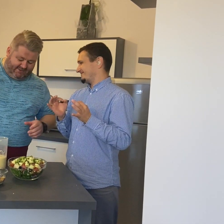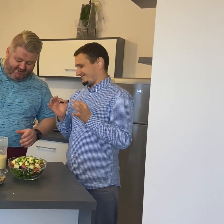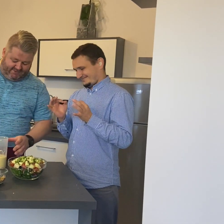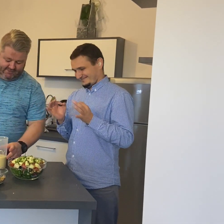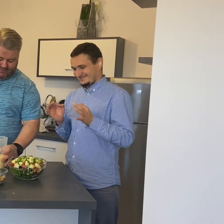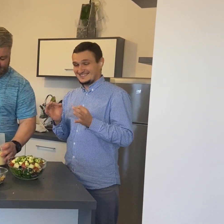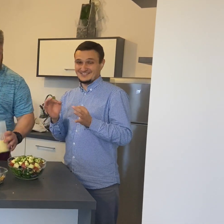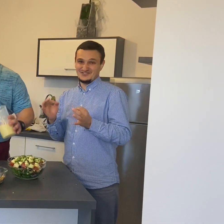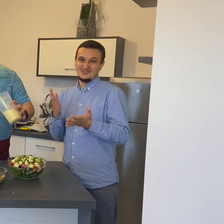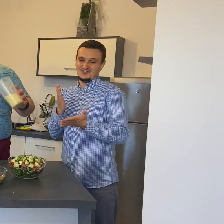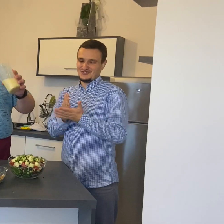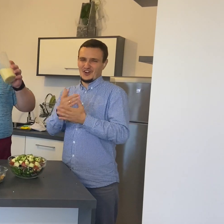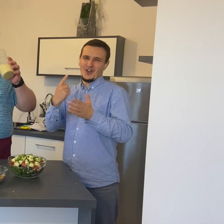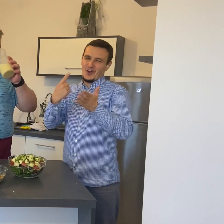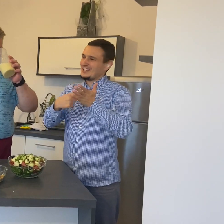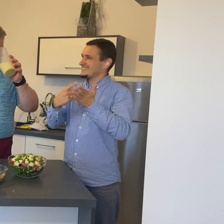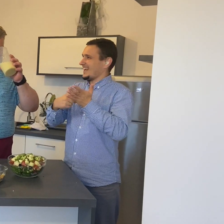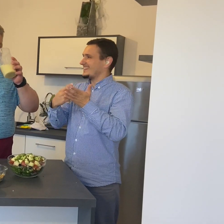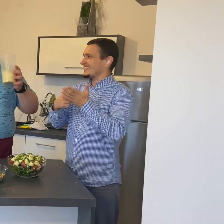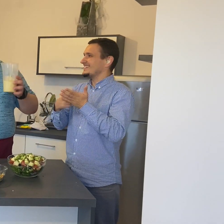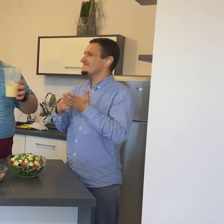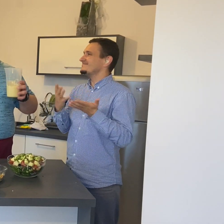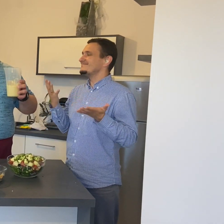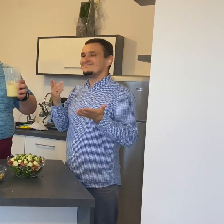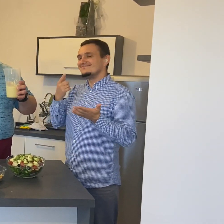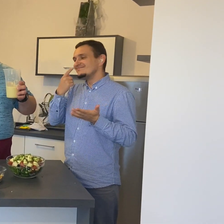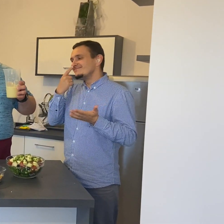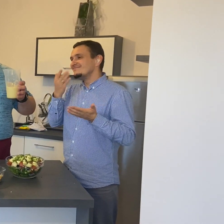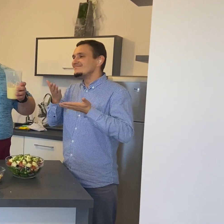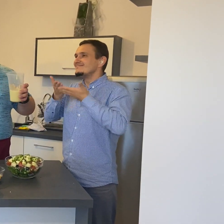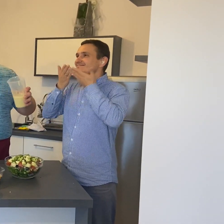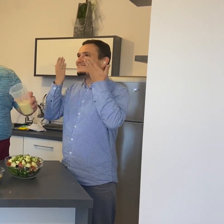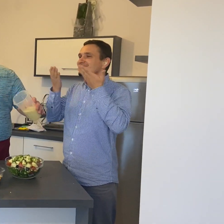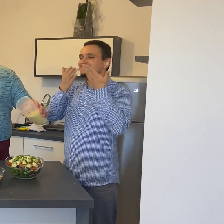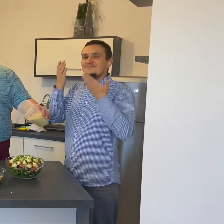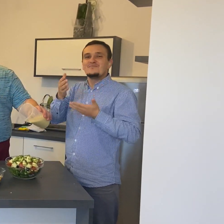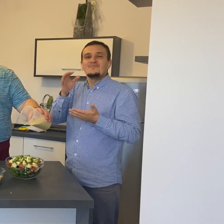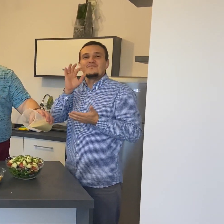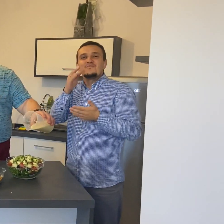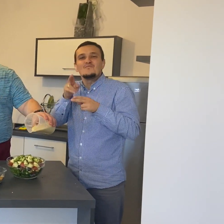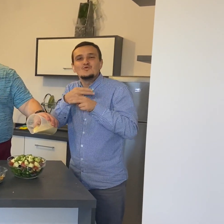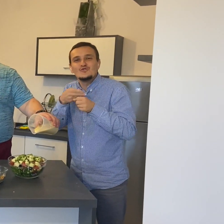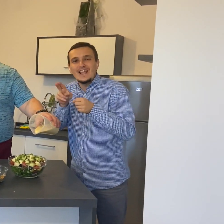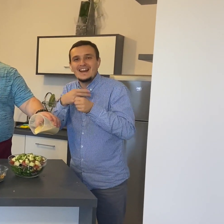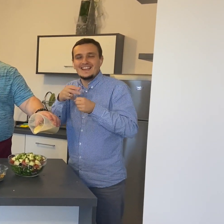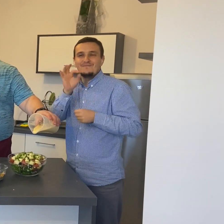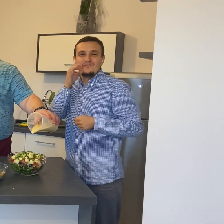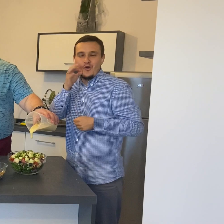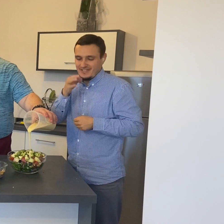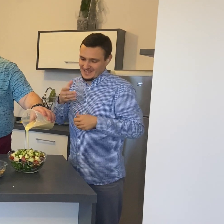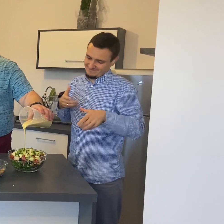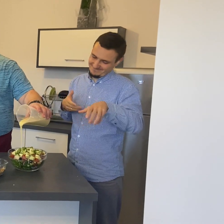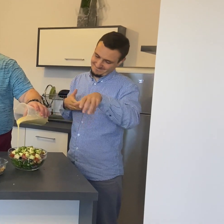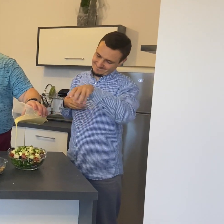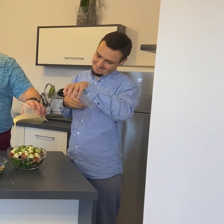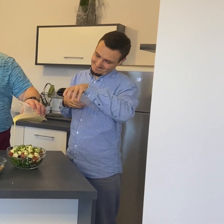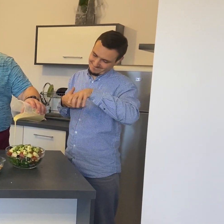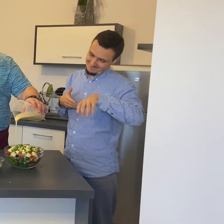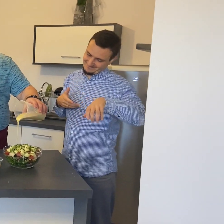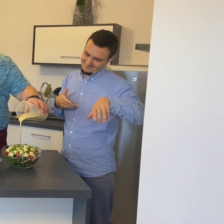pachnący musztardą i miodem wylać na naszą fantastyczną